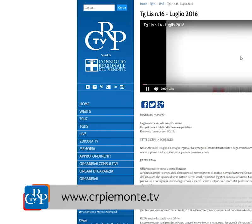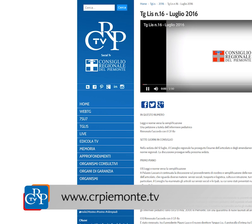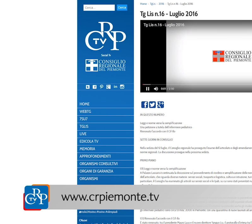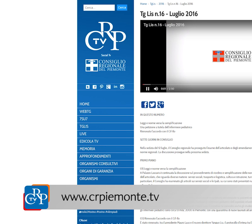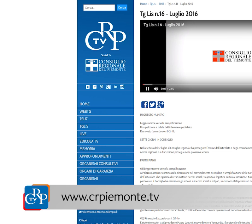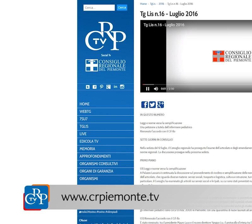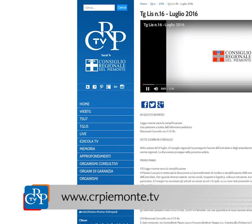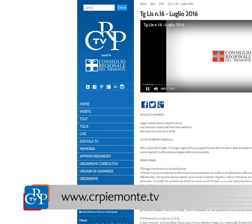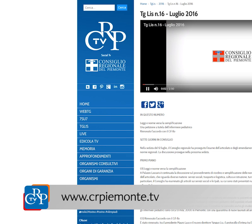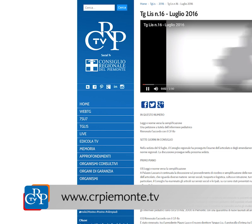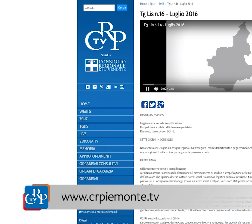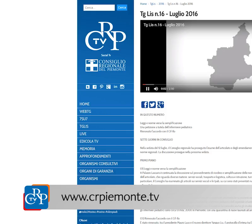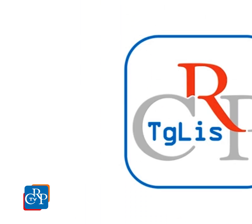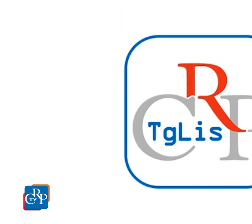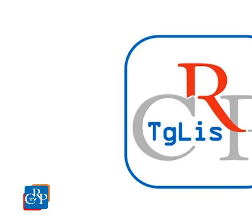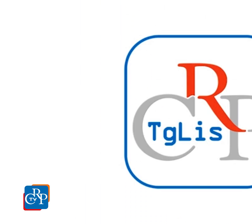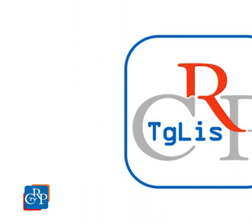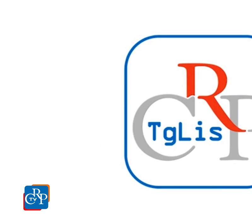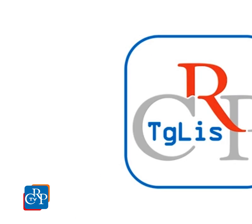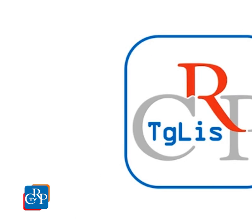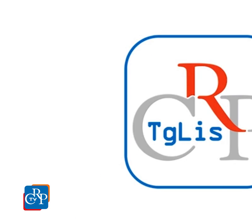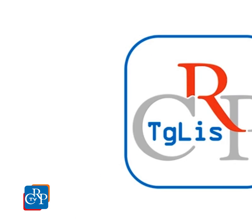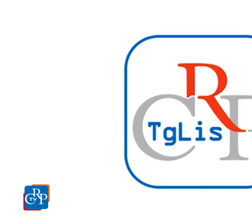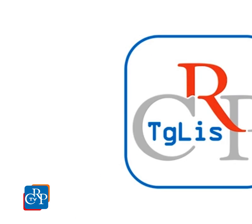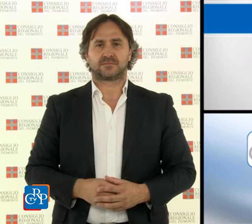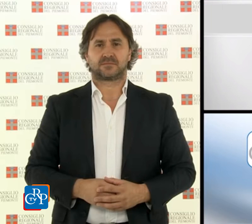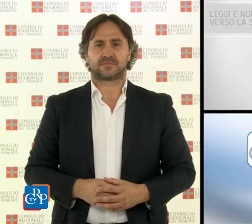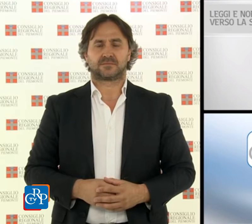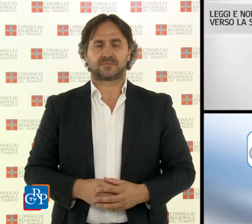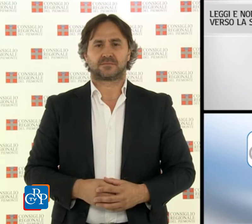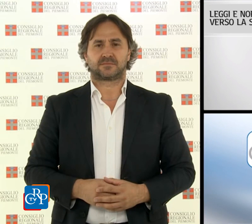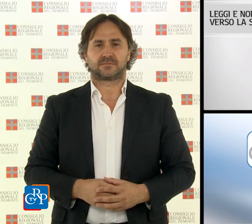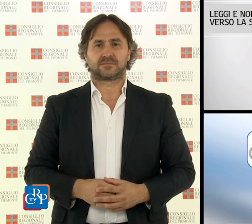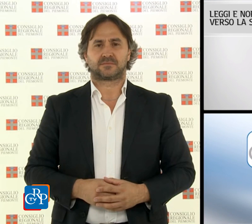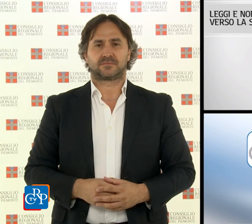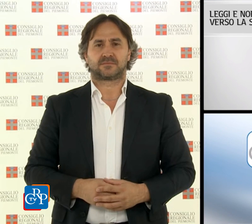.crpiemonte.tv viene anche distribuita alle emittenti locali piemontesi.